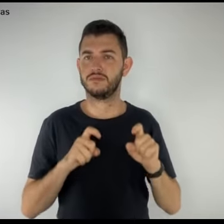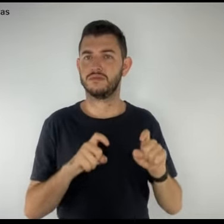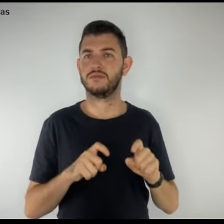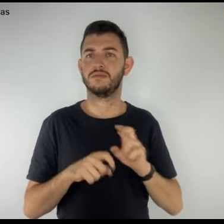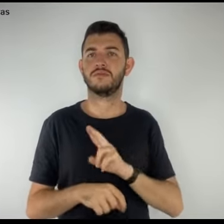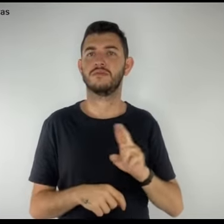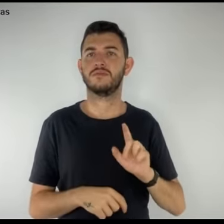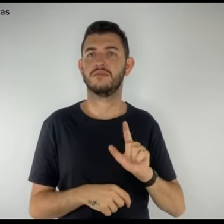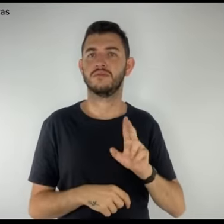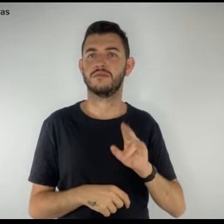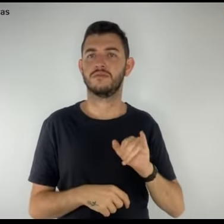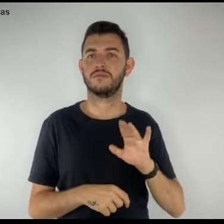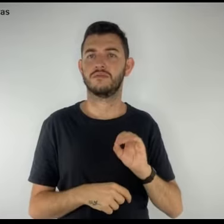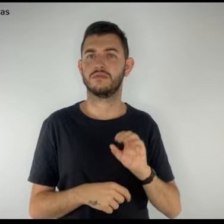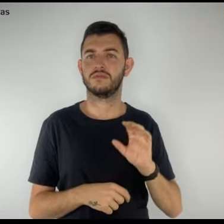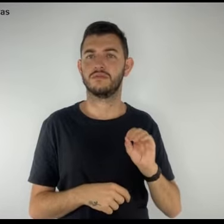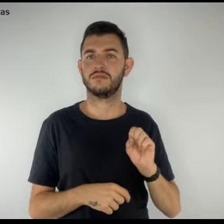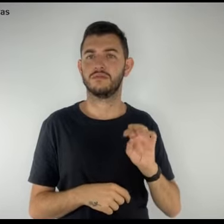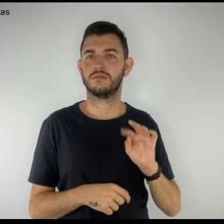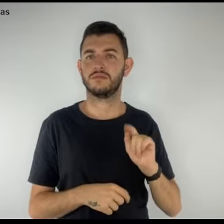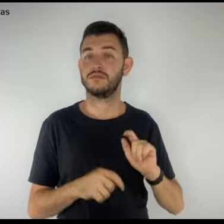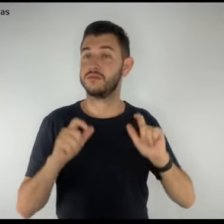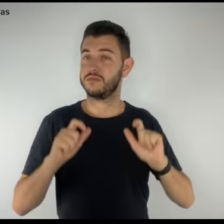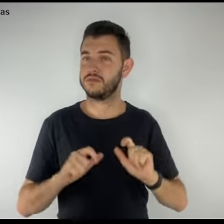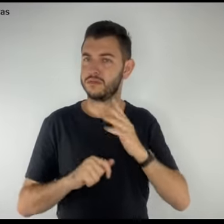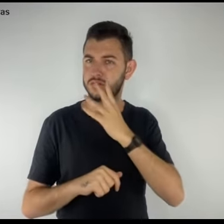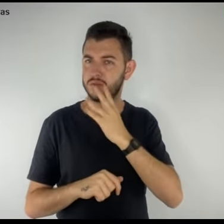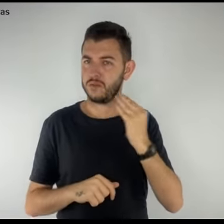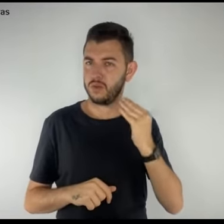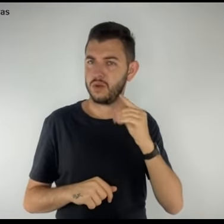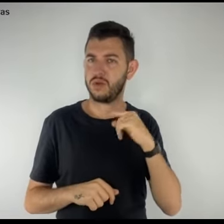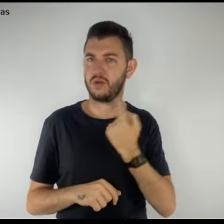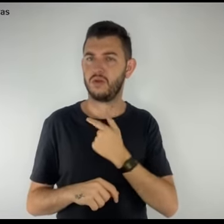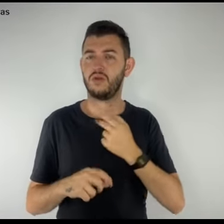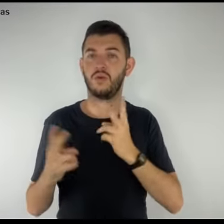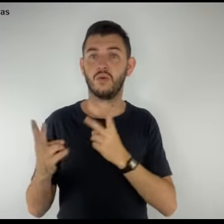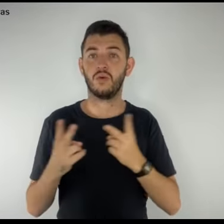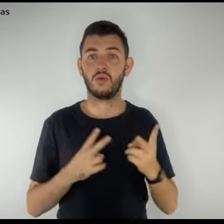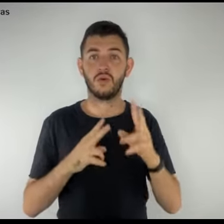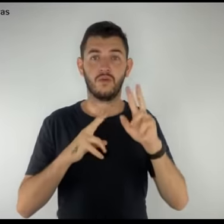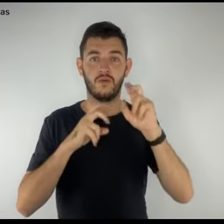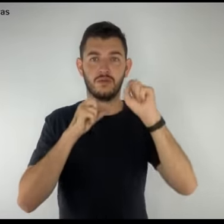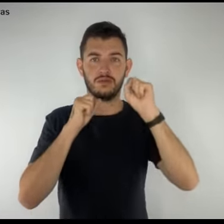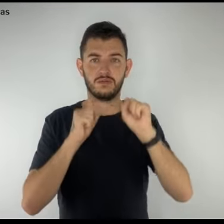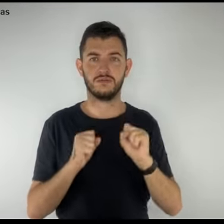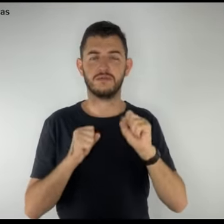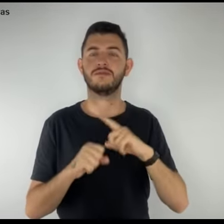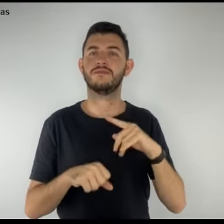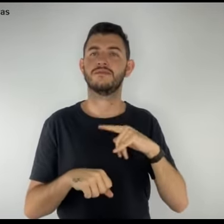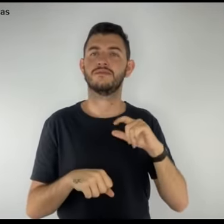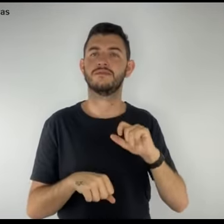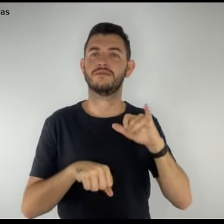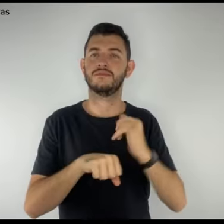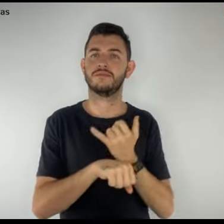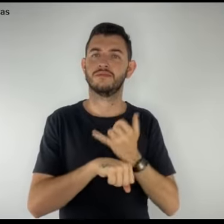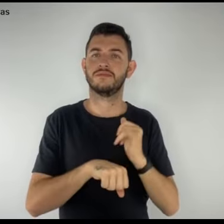chácara Lúcio Costa, no Guará. Continuamos fortalecidas com os recursos das Baobás,